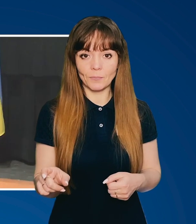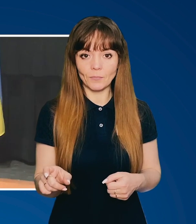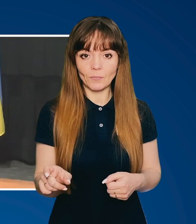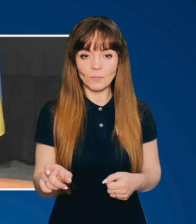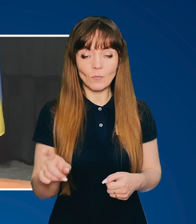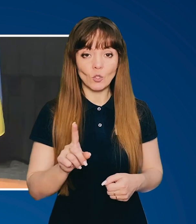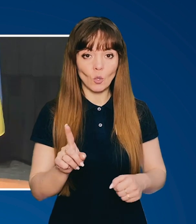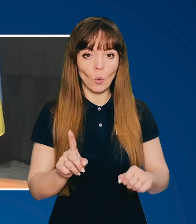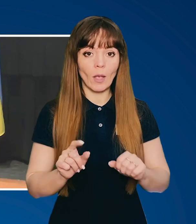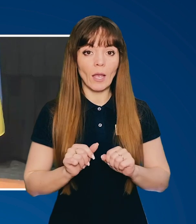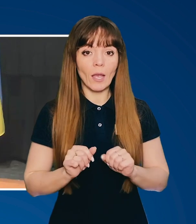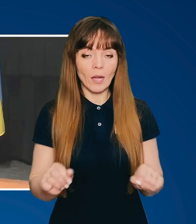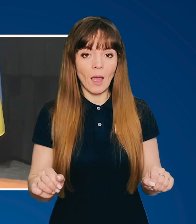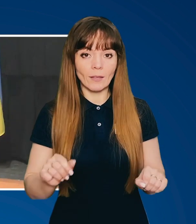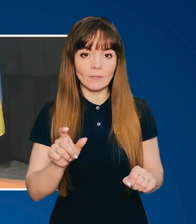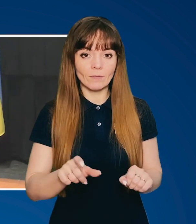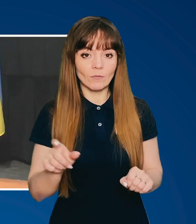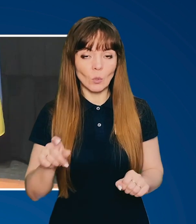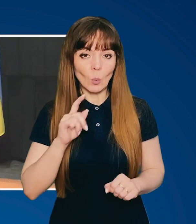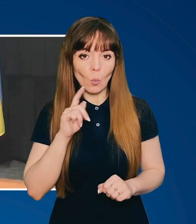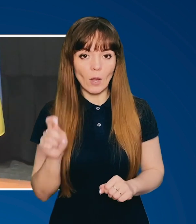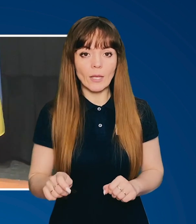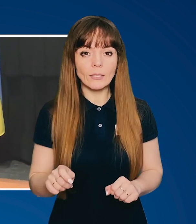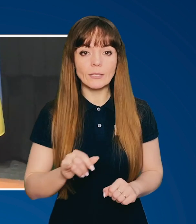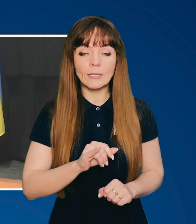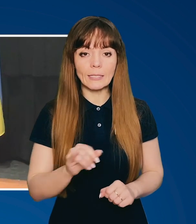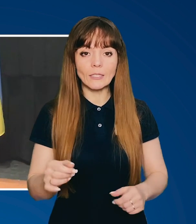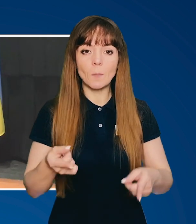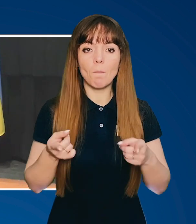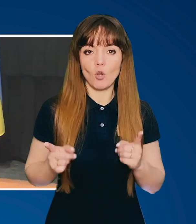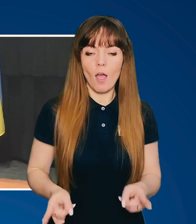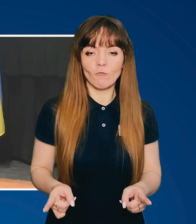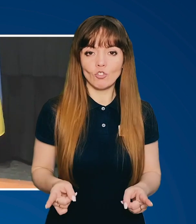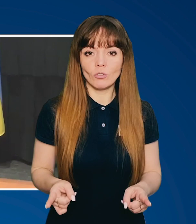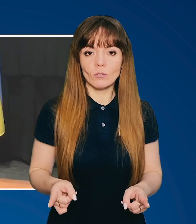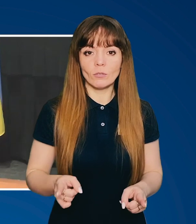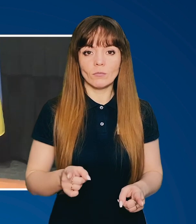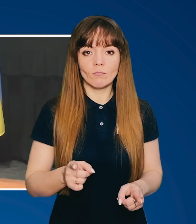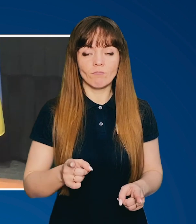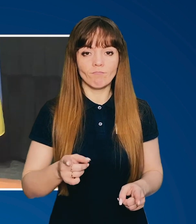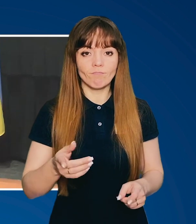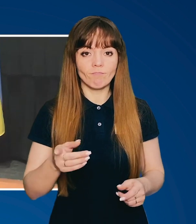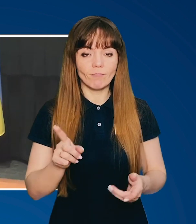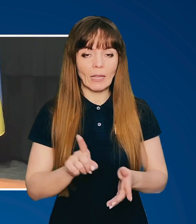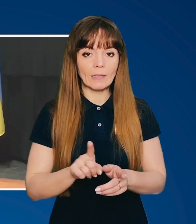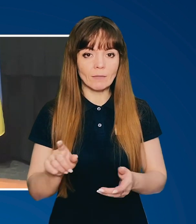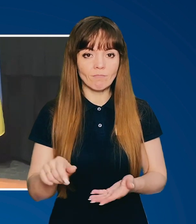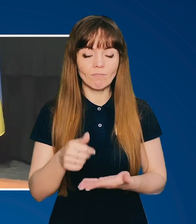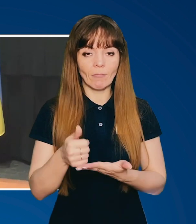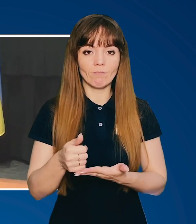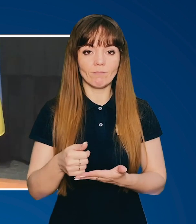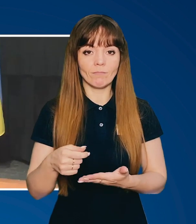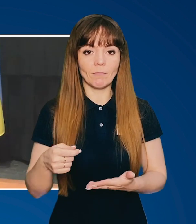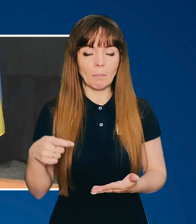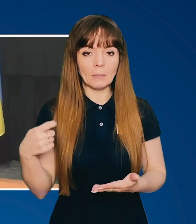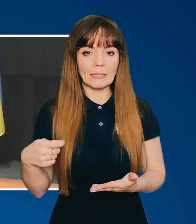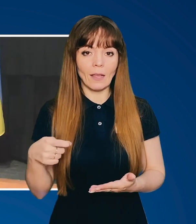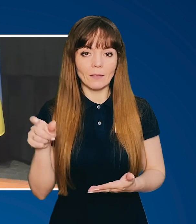герої мрають як українці. І справжні лідери – це лідери таки, як Президент